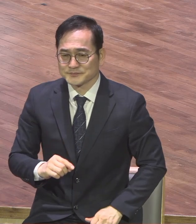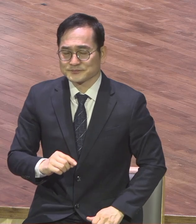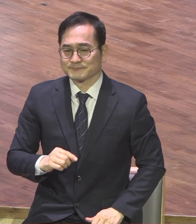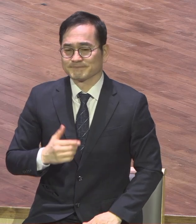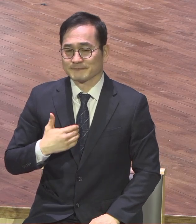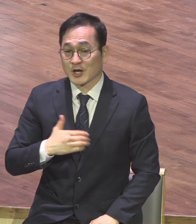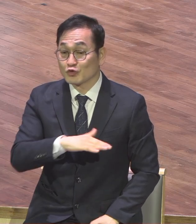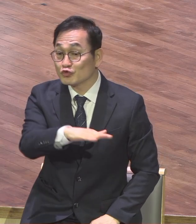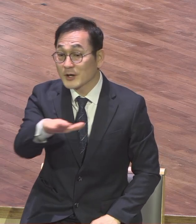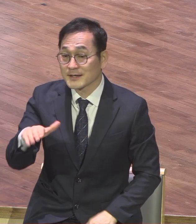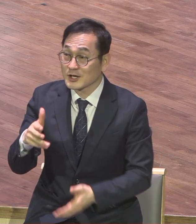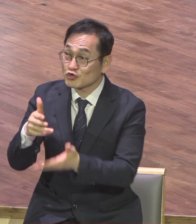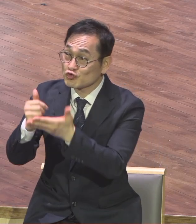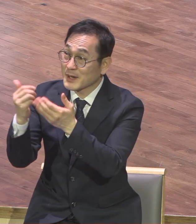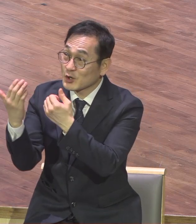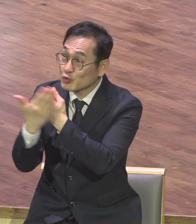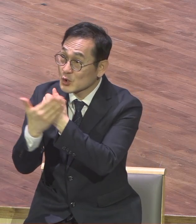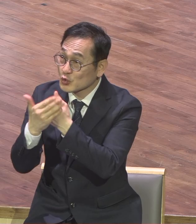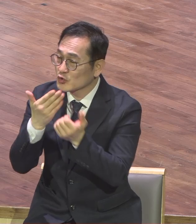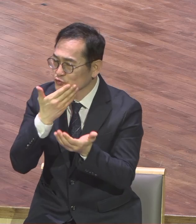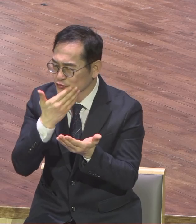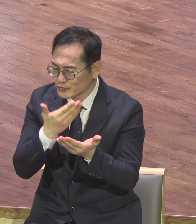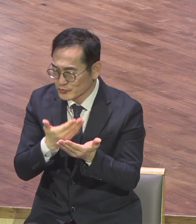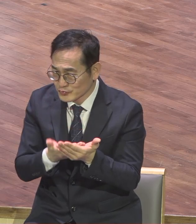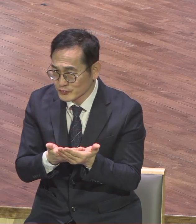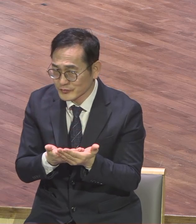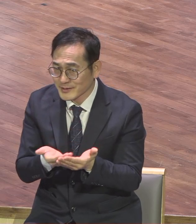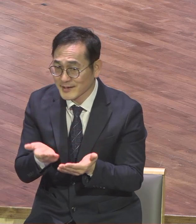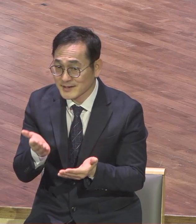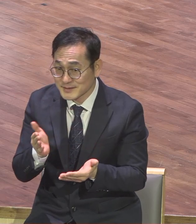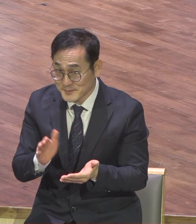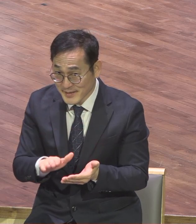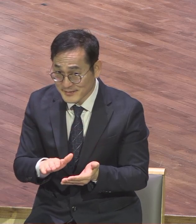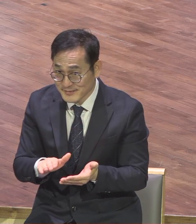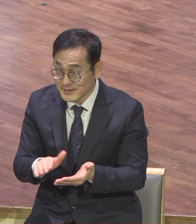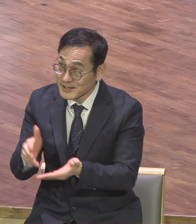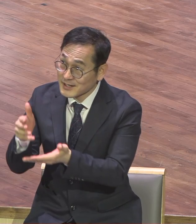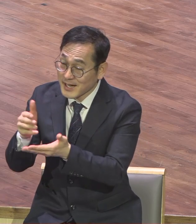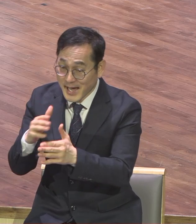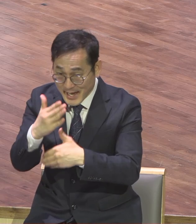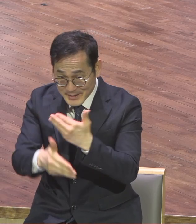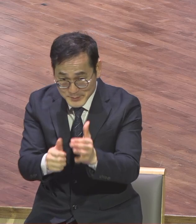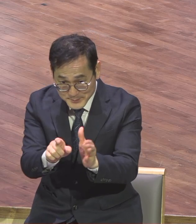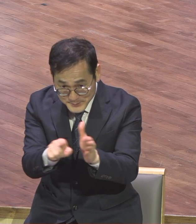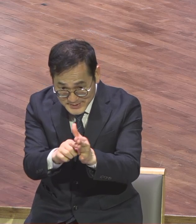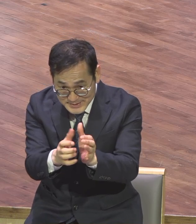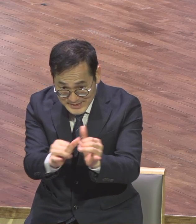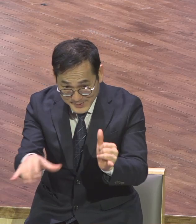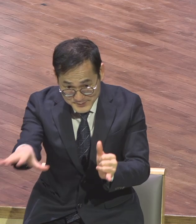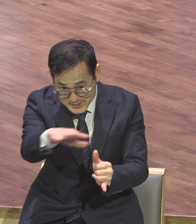위로도 정말 중요하지만 주님을 믿는 사람의 위로도 필요합니다